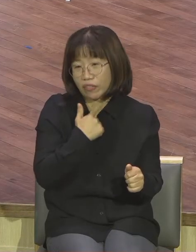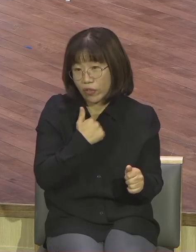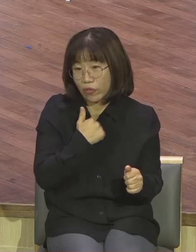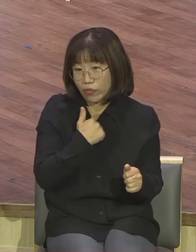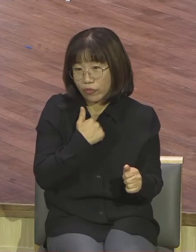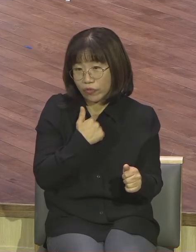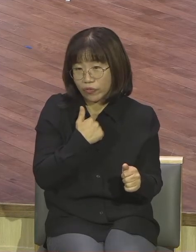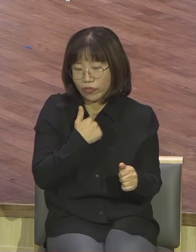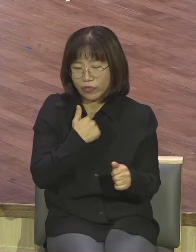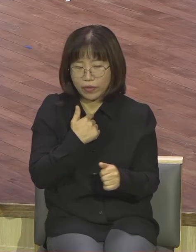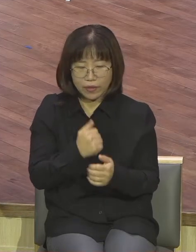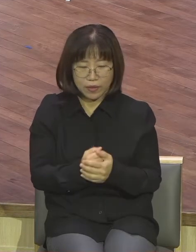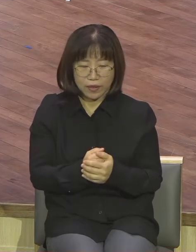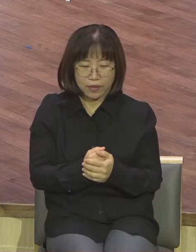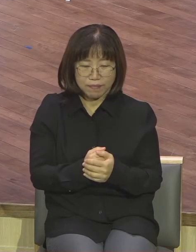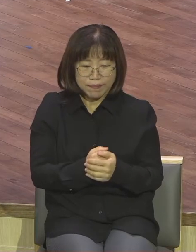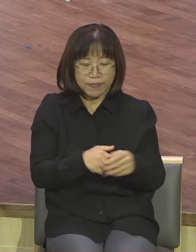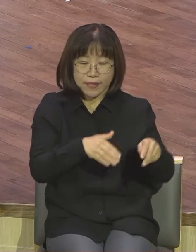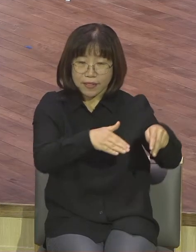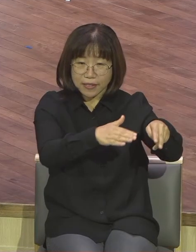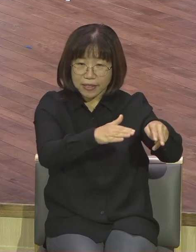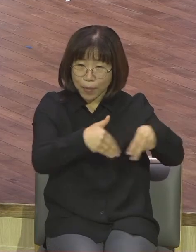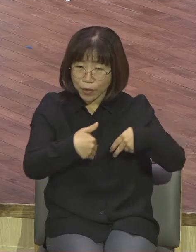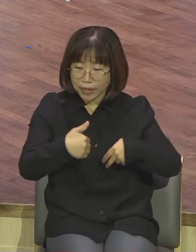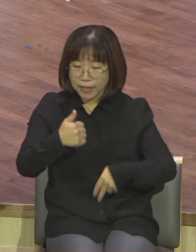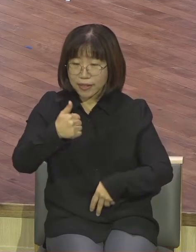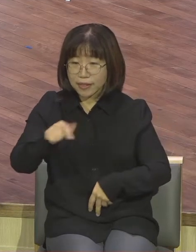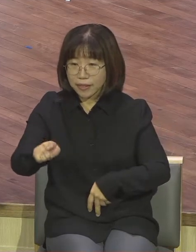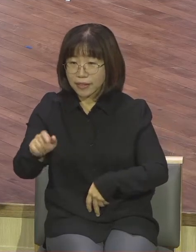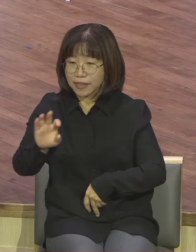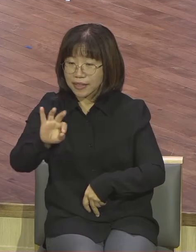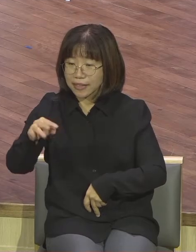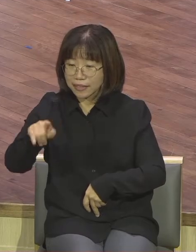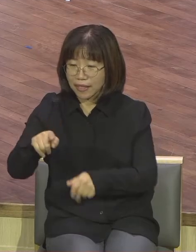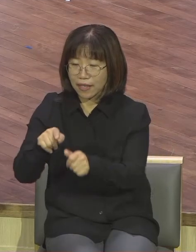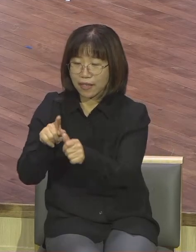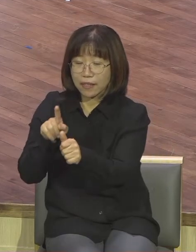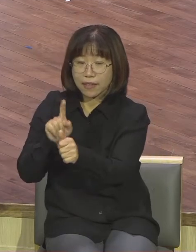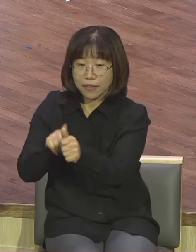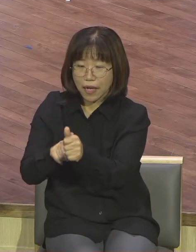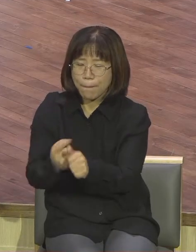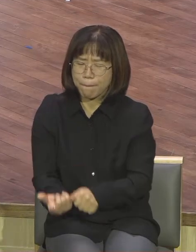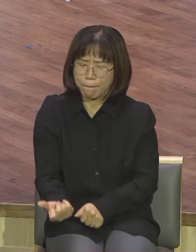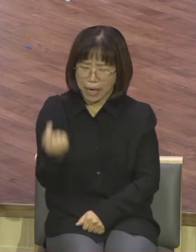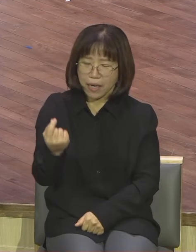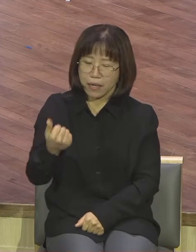사무엘은 이세에게 그 막내를 빨리 데려오라고 강하게 이야기를 합니다